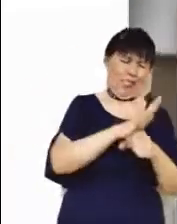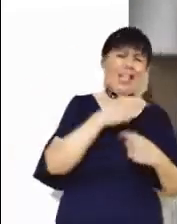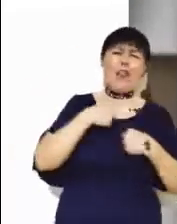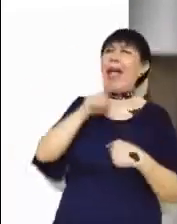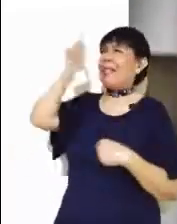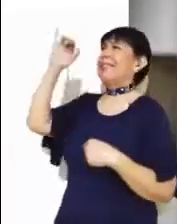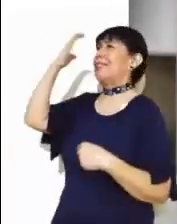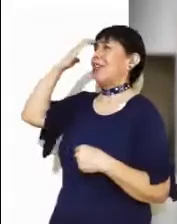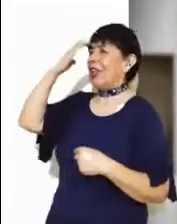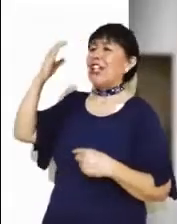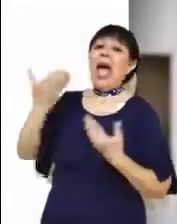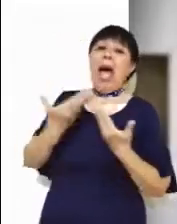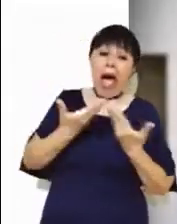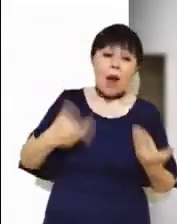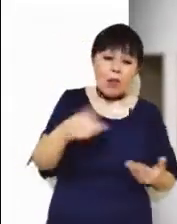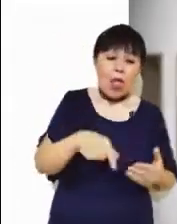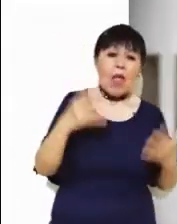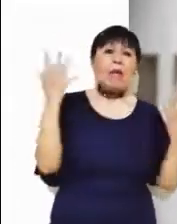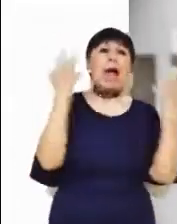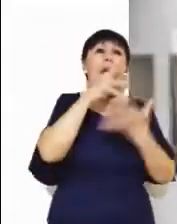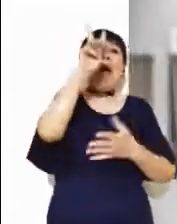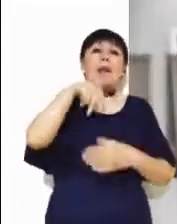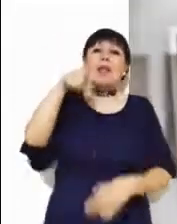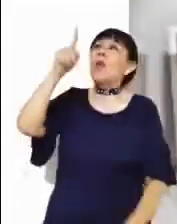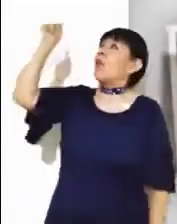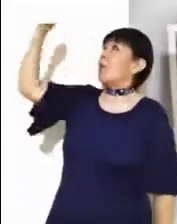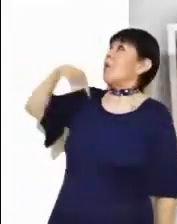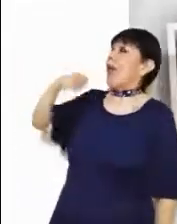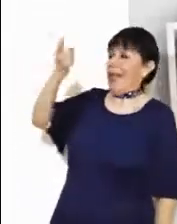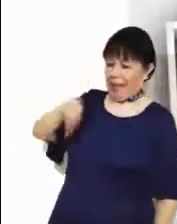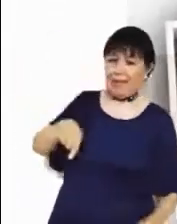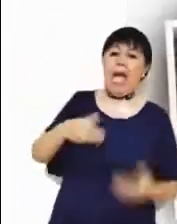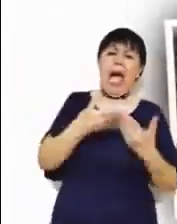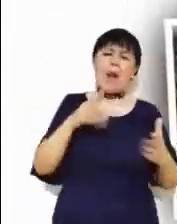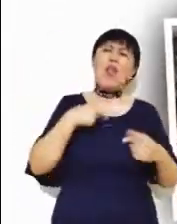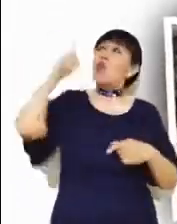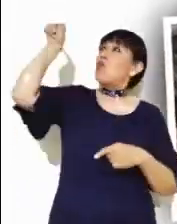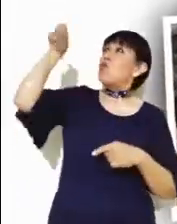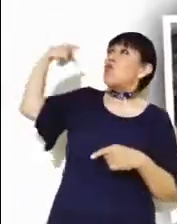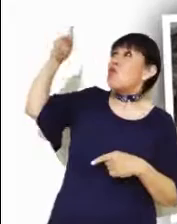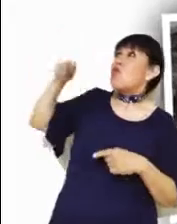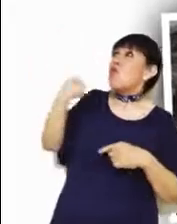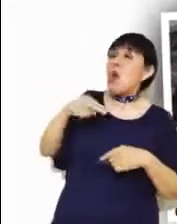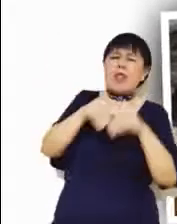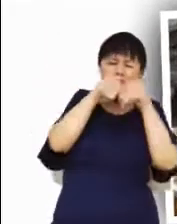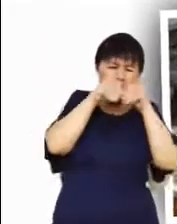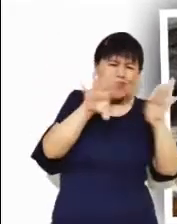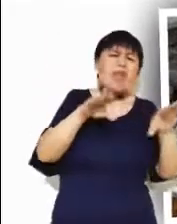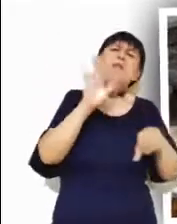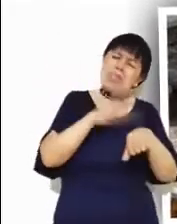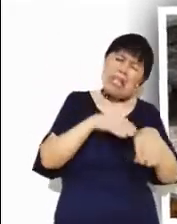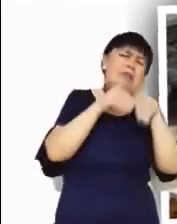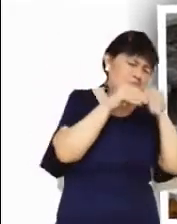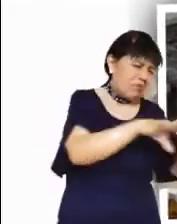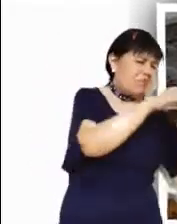y estos han conocido que tú me enviaste. Yo les he dado a conocer tu nombre y se lo seguiré dando